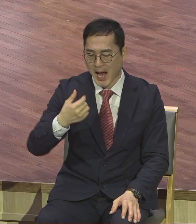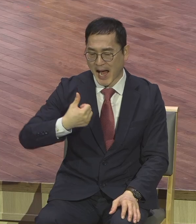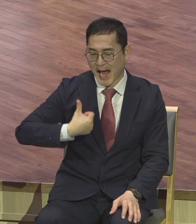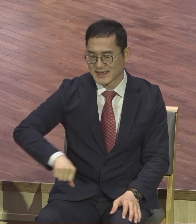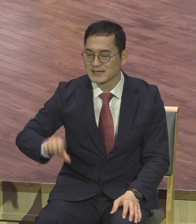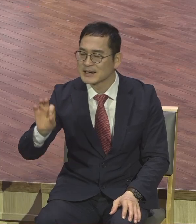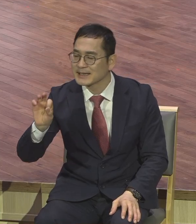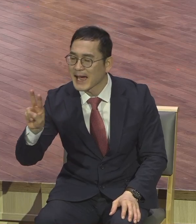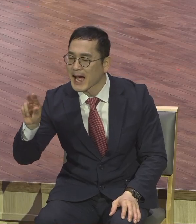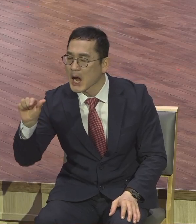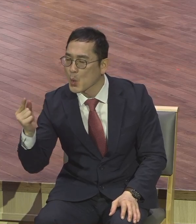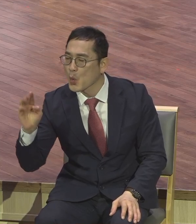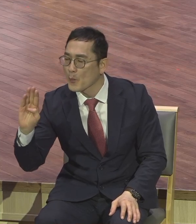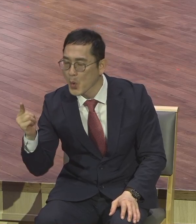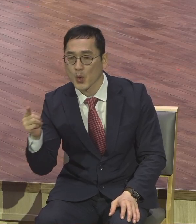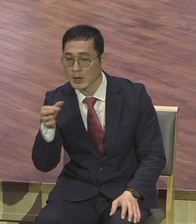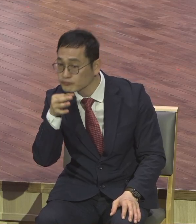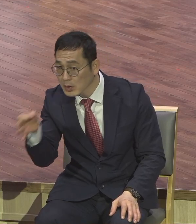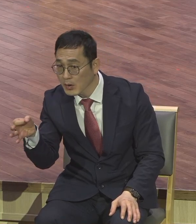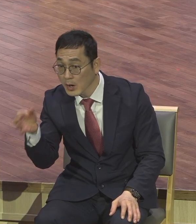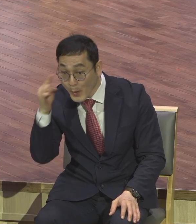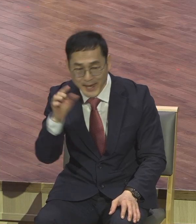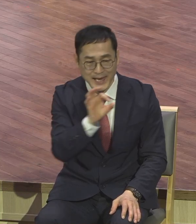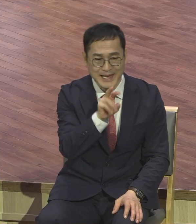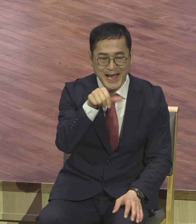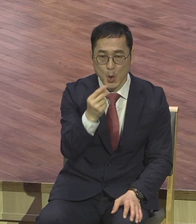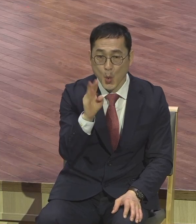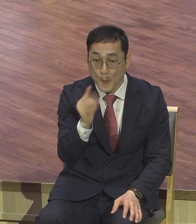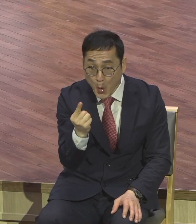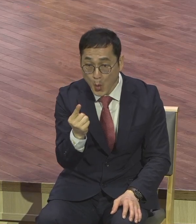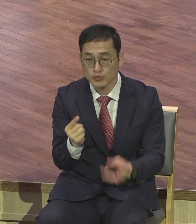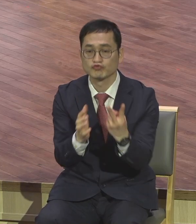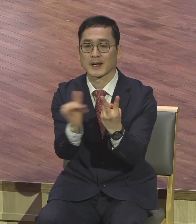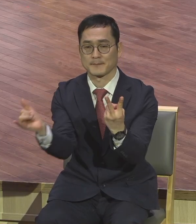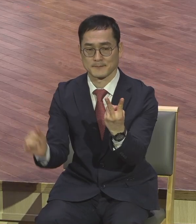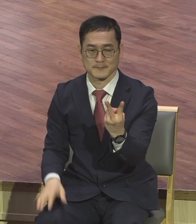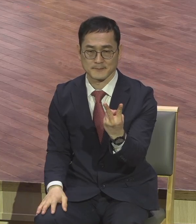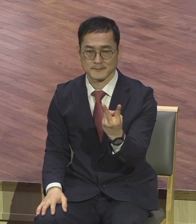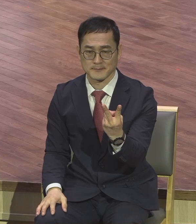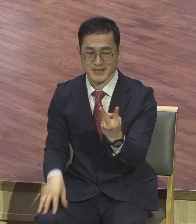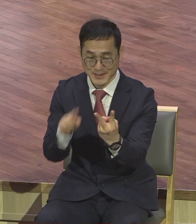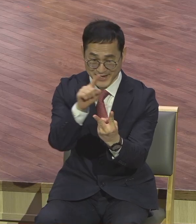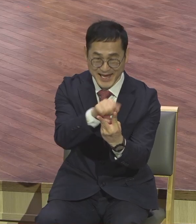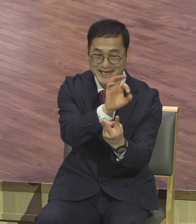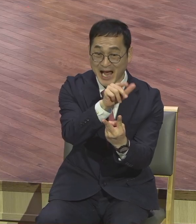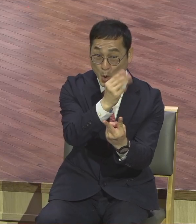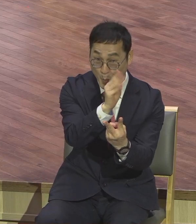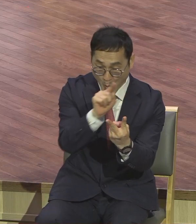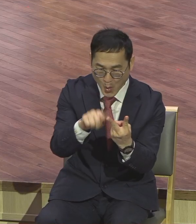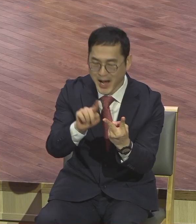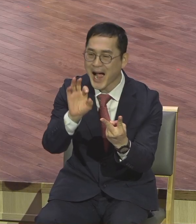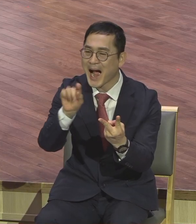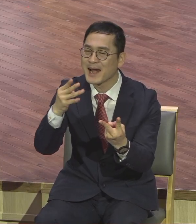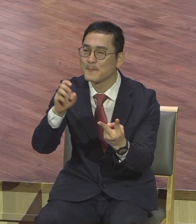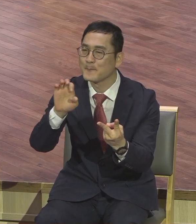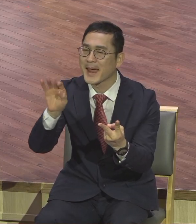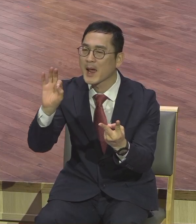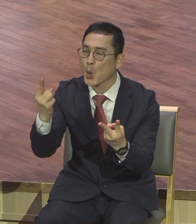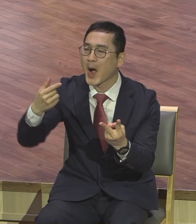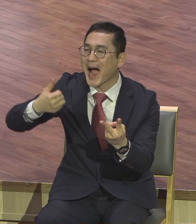있기 때문에 아버지의 이름을 앞에 붙여서 구분해 놨습니다. 알표 아버지의 이름 알표의 아들 야고보 이